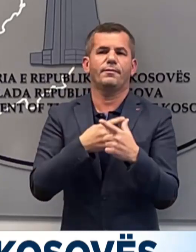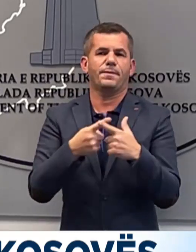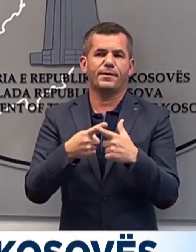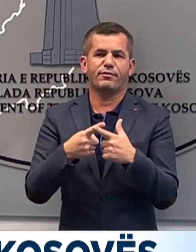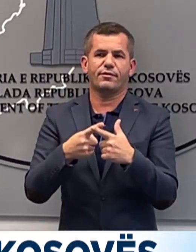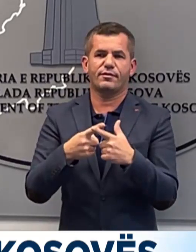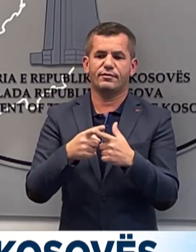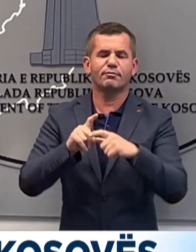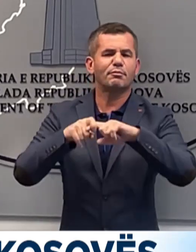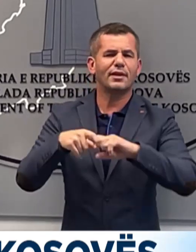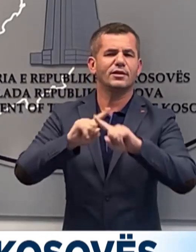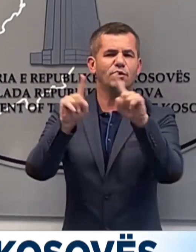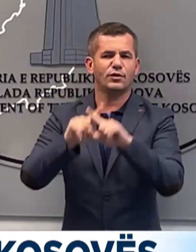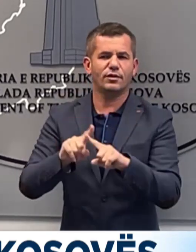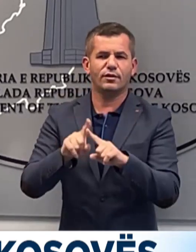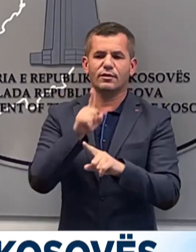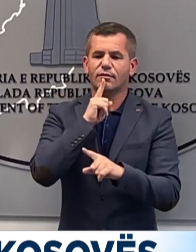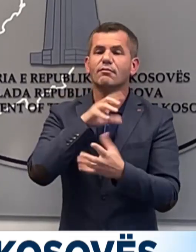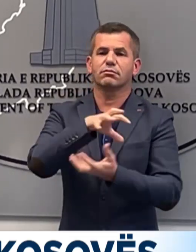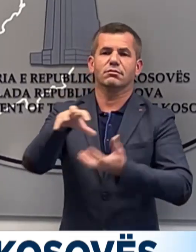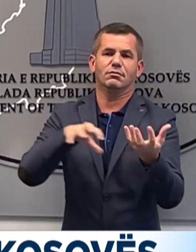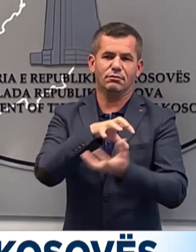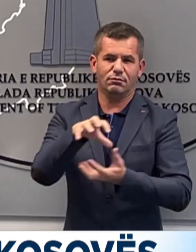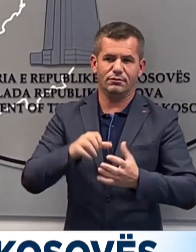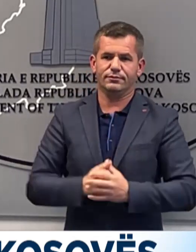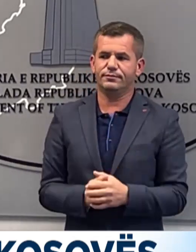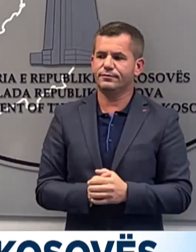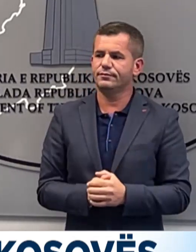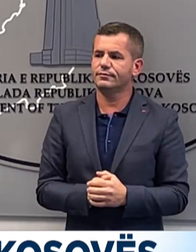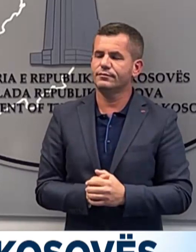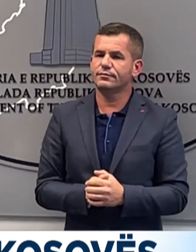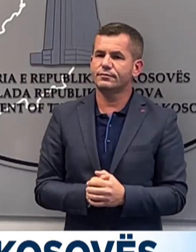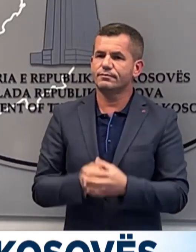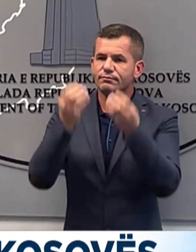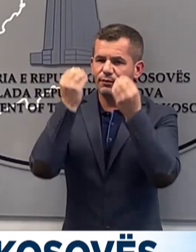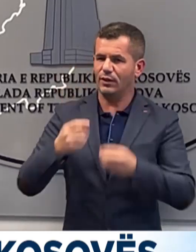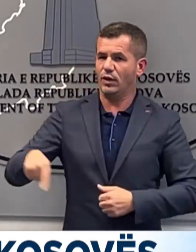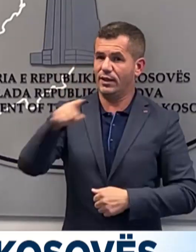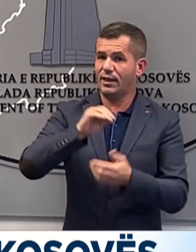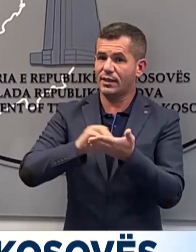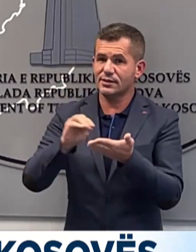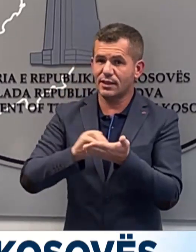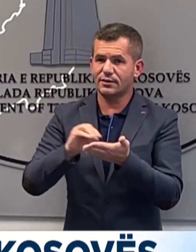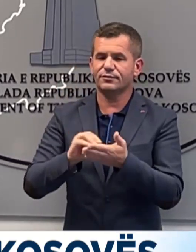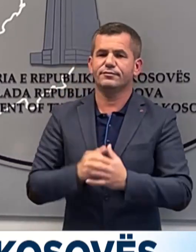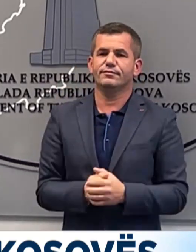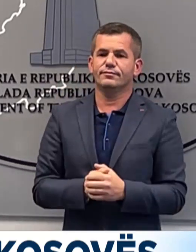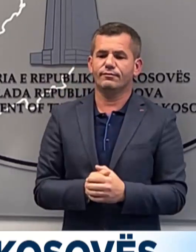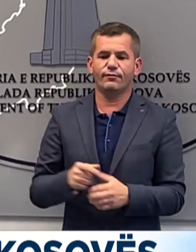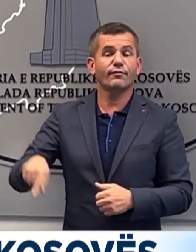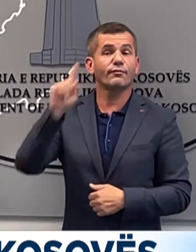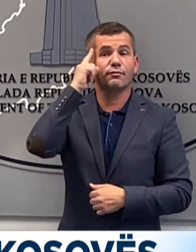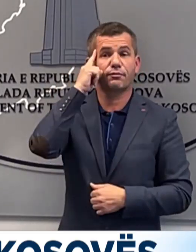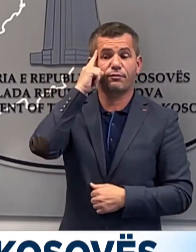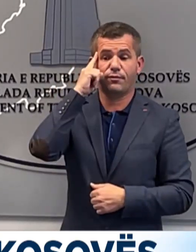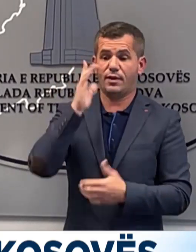përfitojnë materialisht vetëm falë tensionet. Të ndërruar gazetarë, para me ndoni se